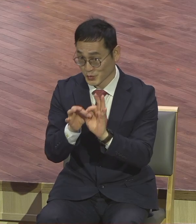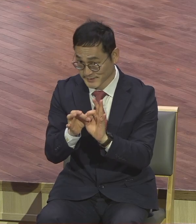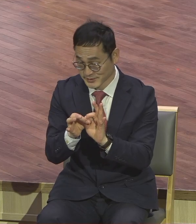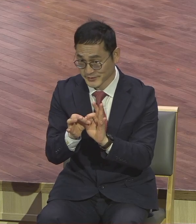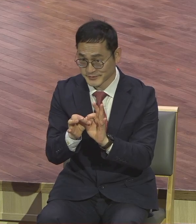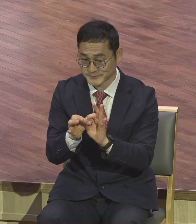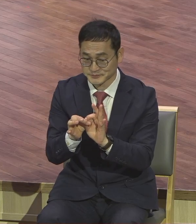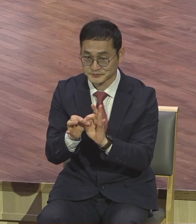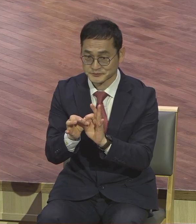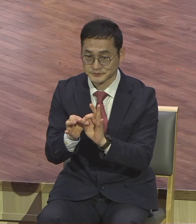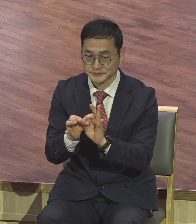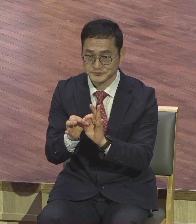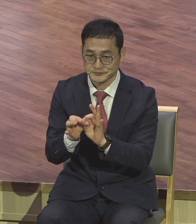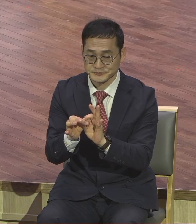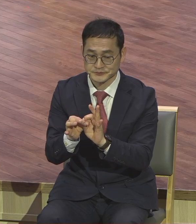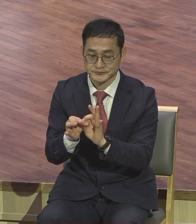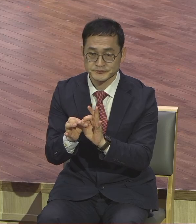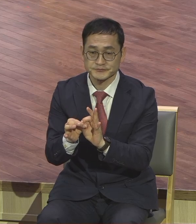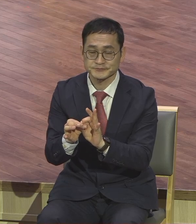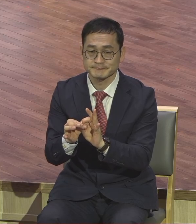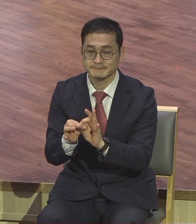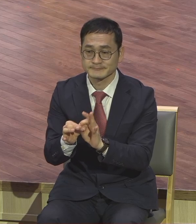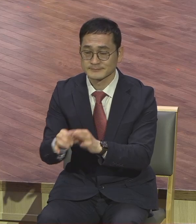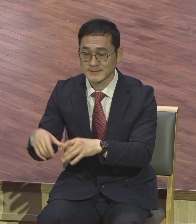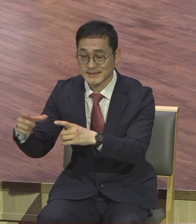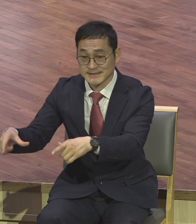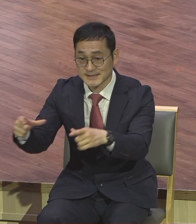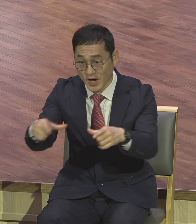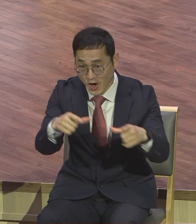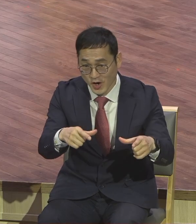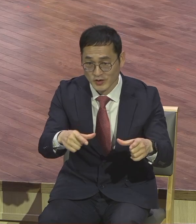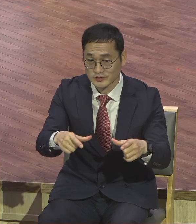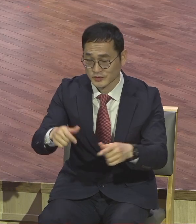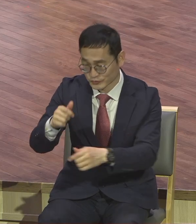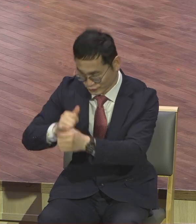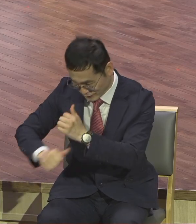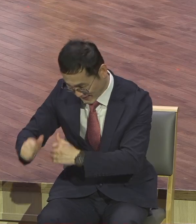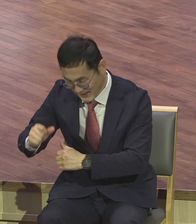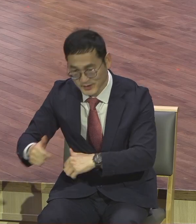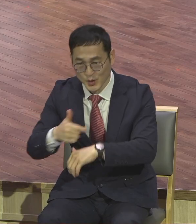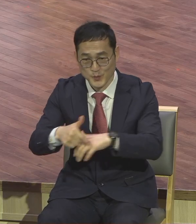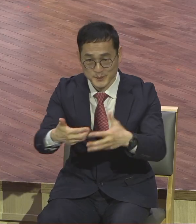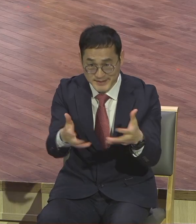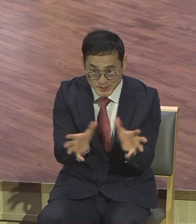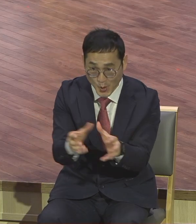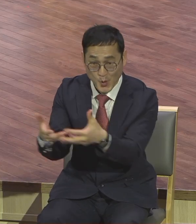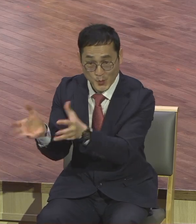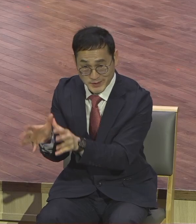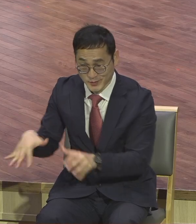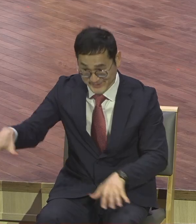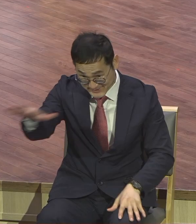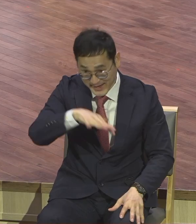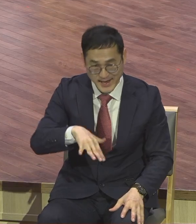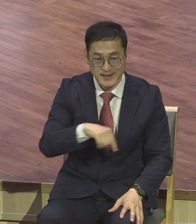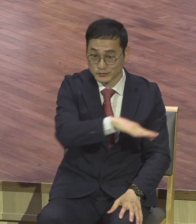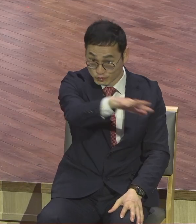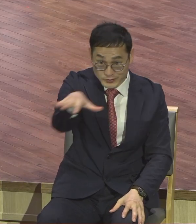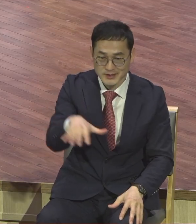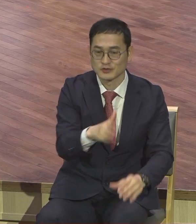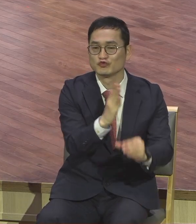이 지역, 민족, 세계보금화를 위해서 사용하실 교회다. 이런 정체성을